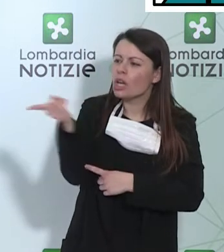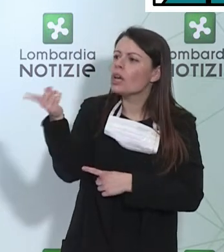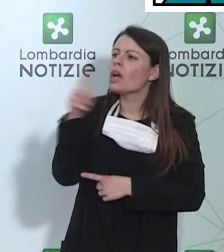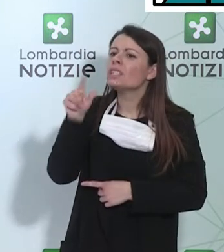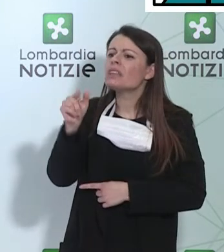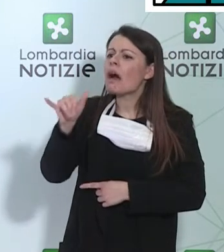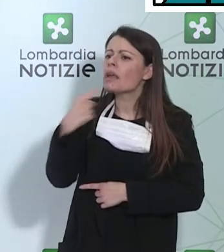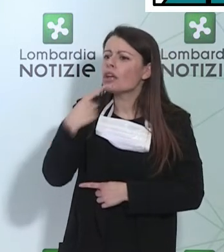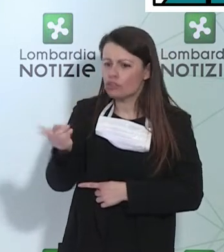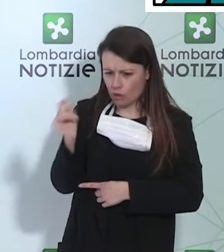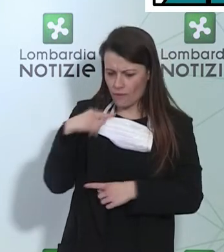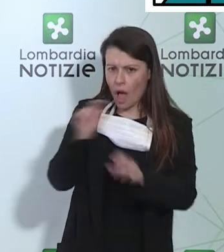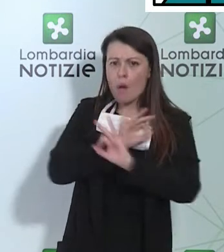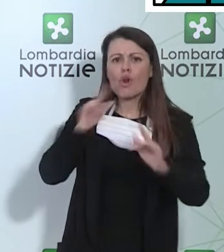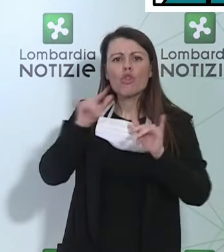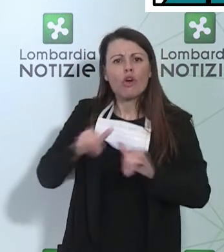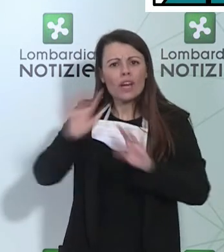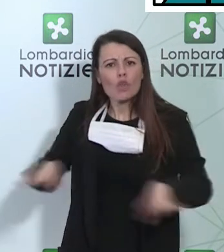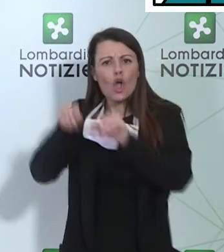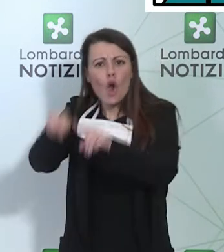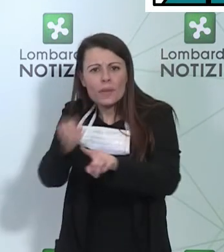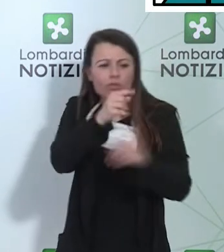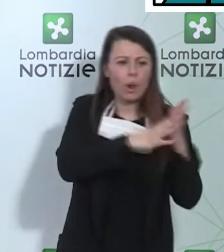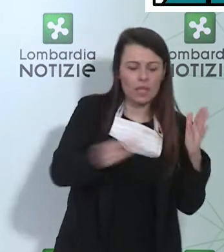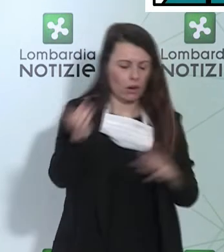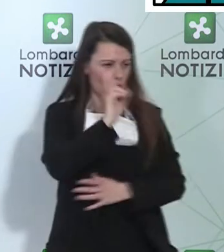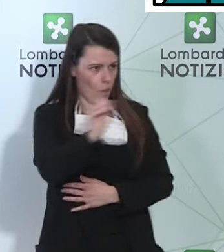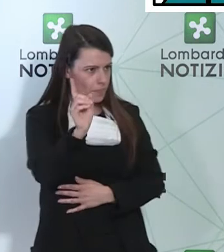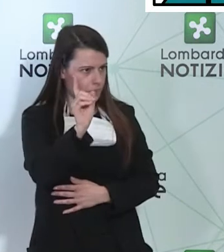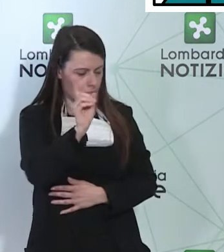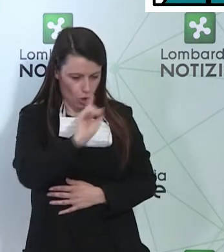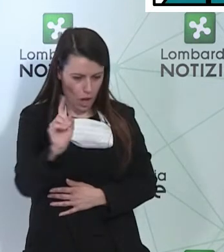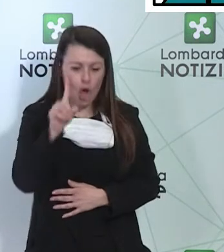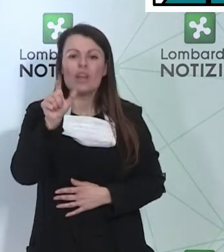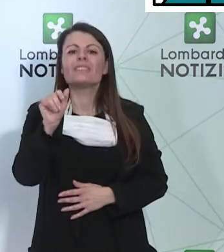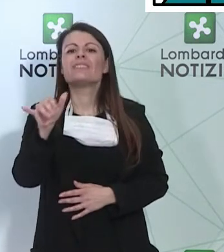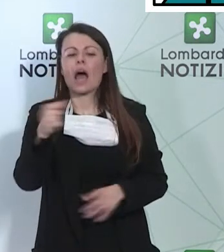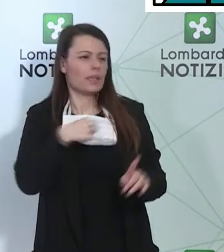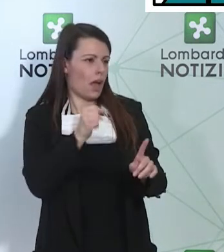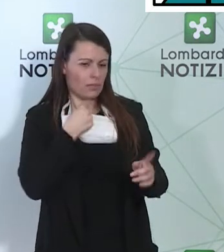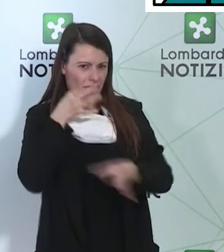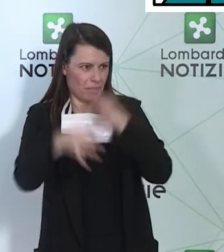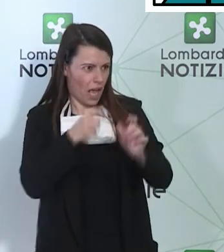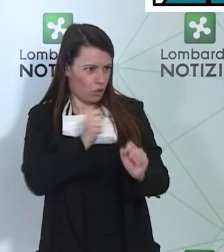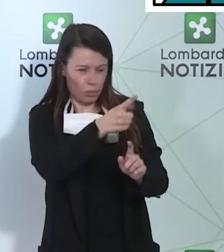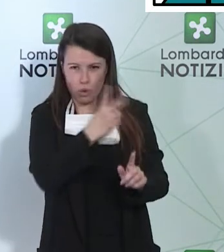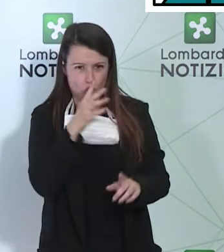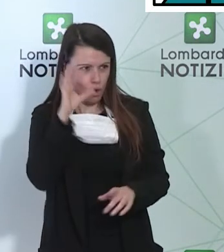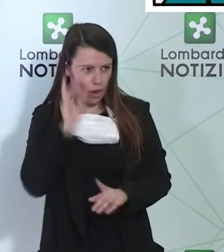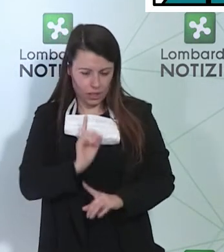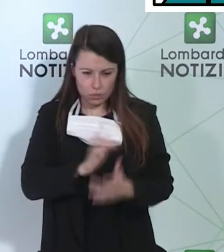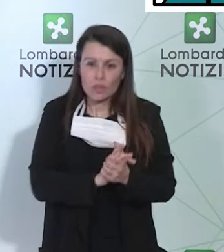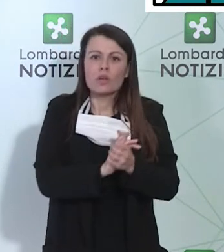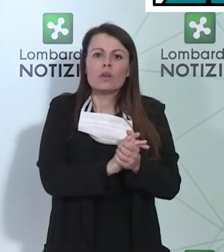Veneto a partire, Bonaccini, in Emilia Romagna. Zaia non mi sentito. Zaia ha dichiarato che partirà nel